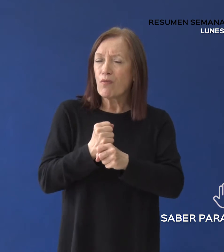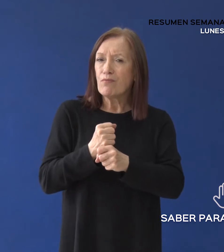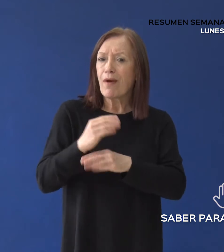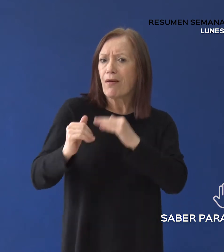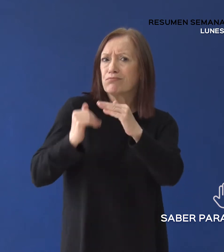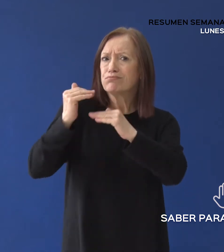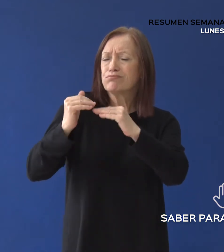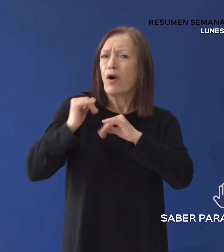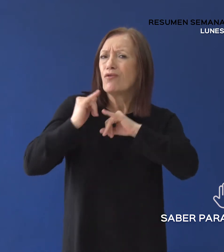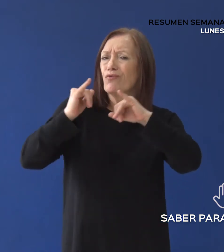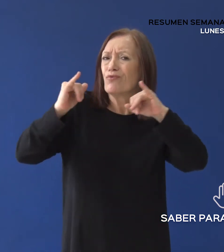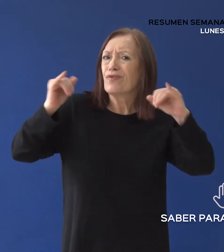y promoción del turismo santacruceño.